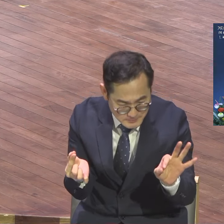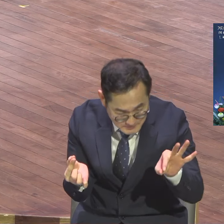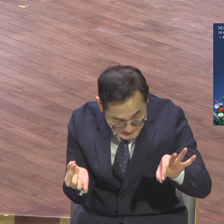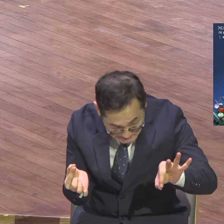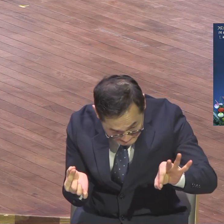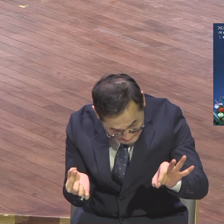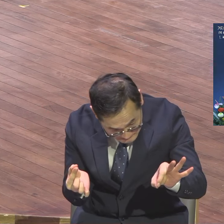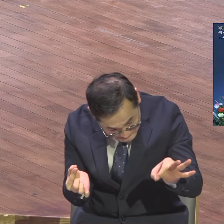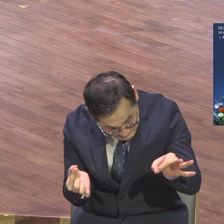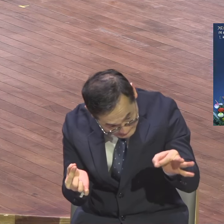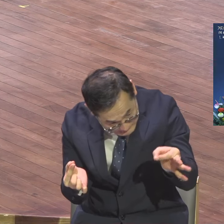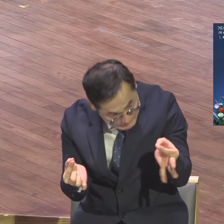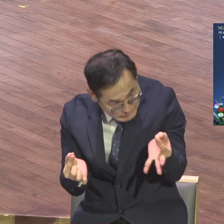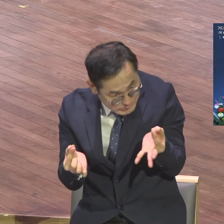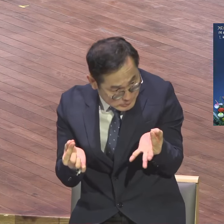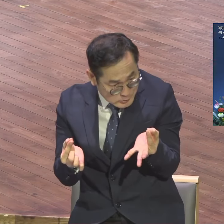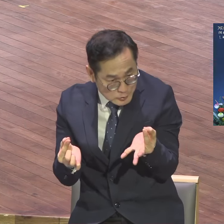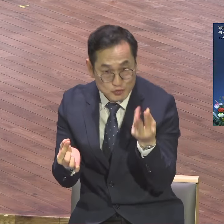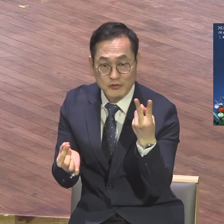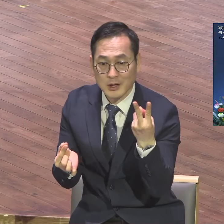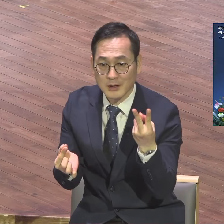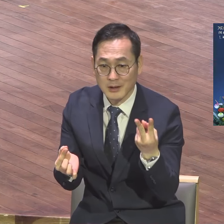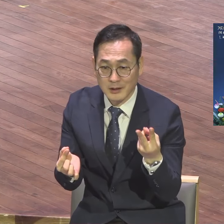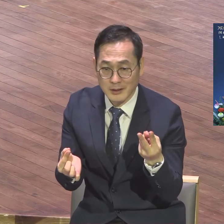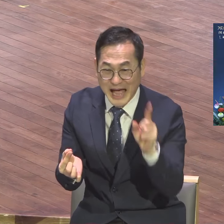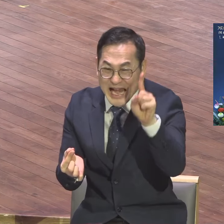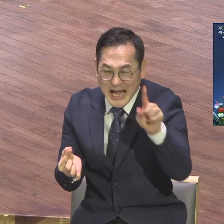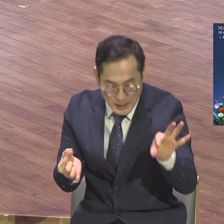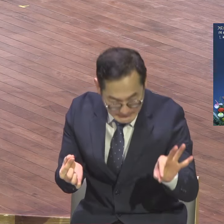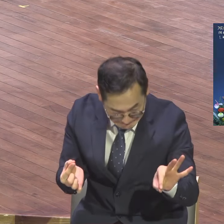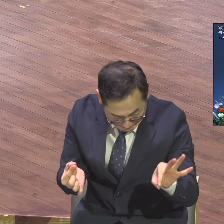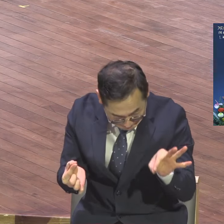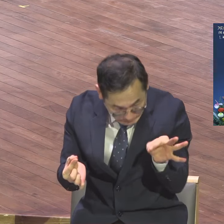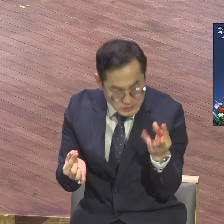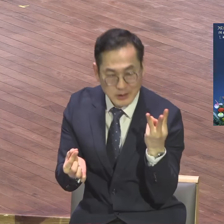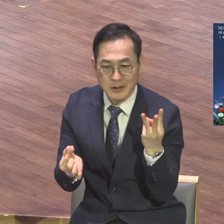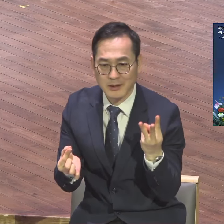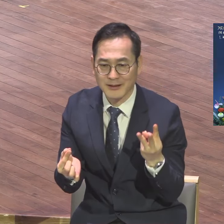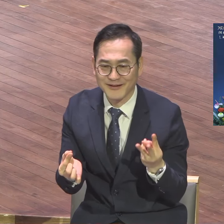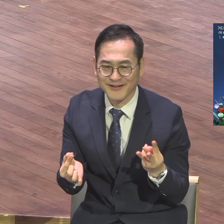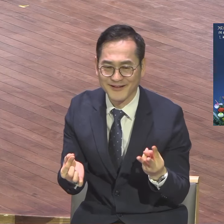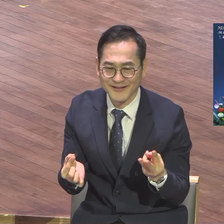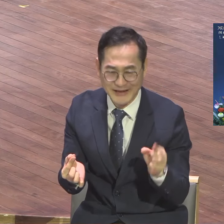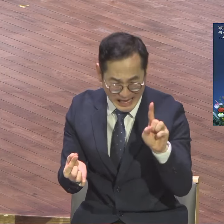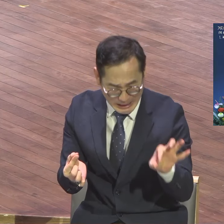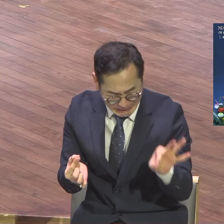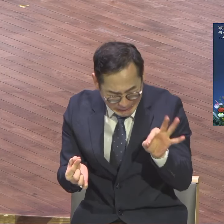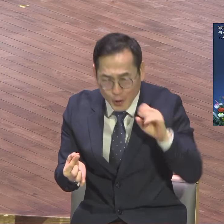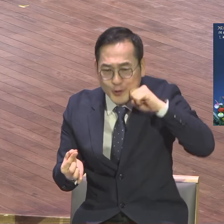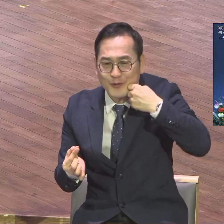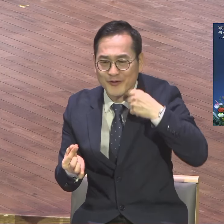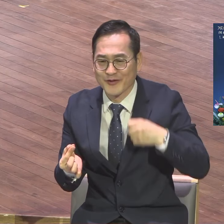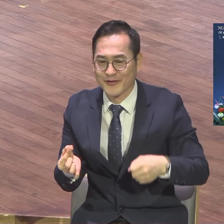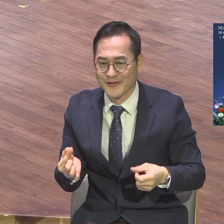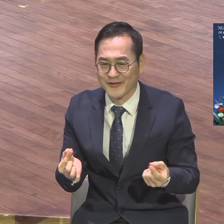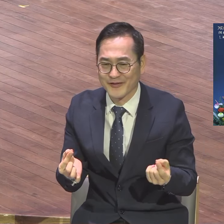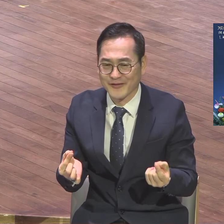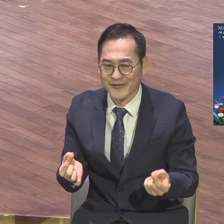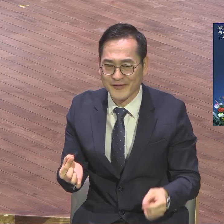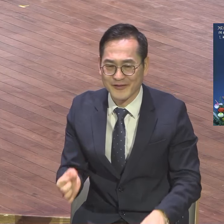떼어내기가 쉽지 않아요. 너무 작아서 제가 갔다 와가지고 우리 교인들에게 개척할 때 3년 지난